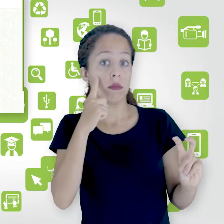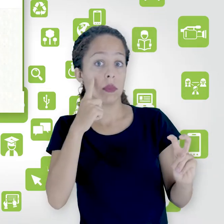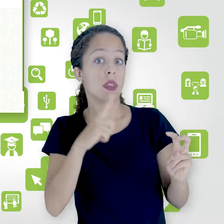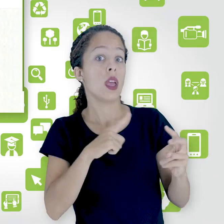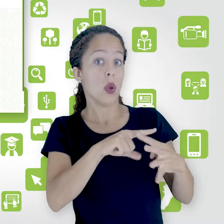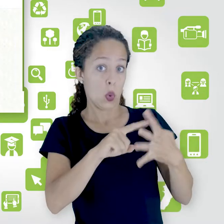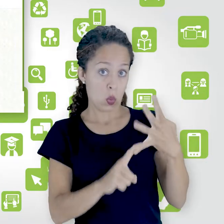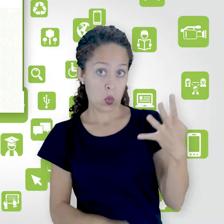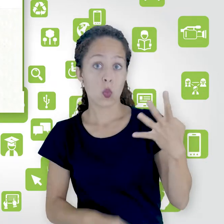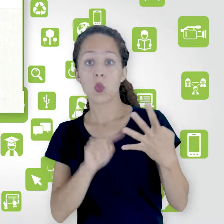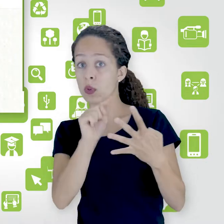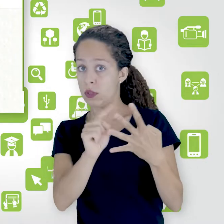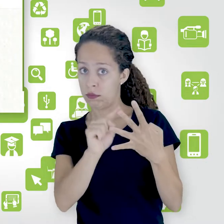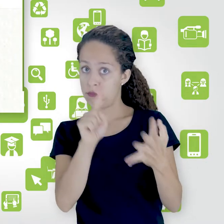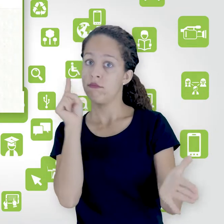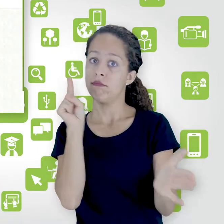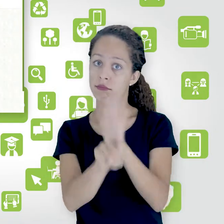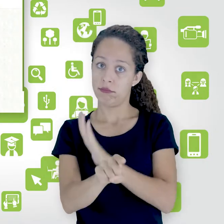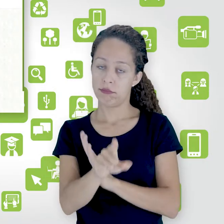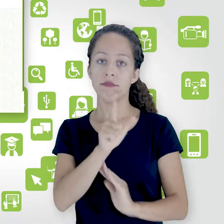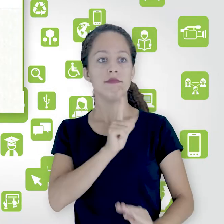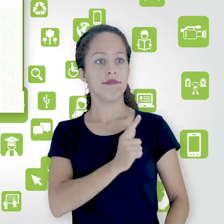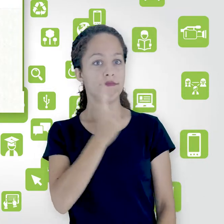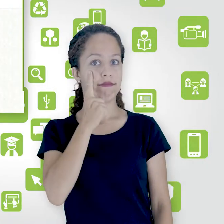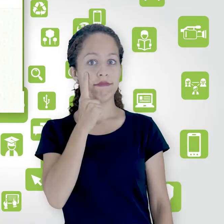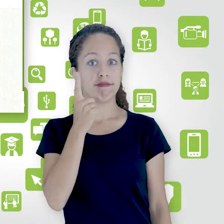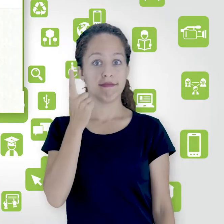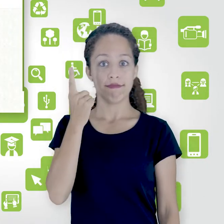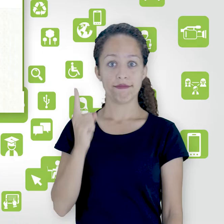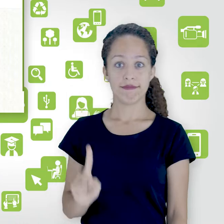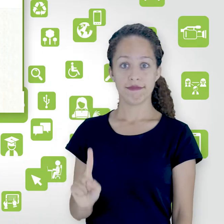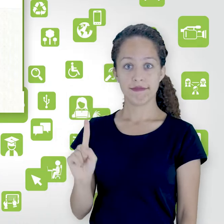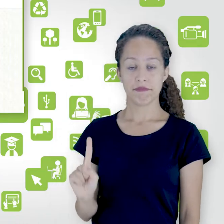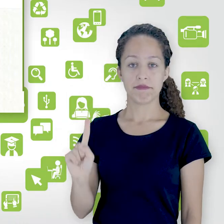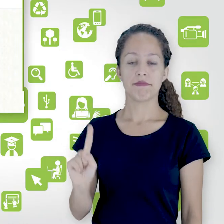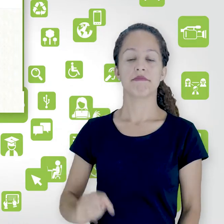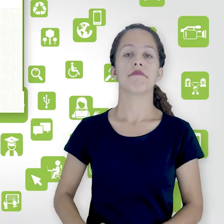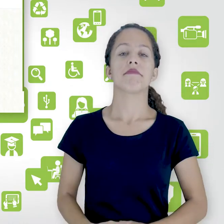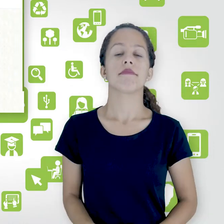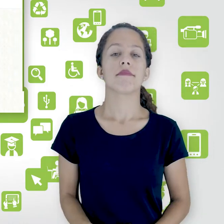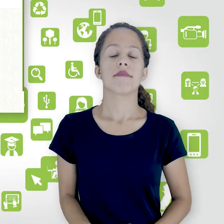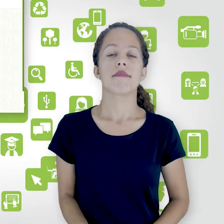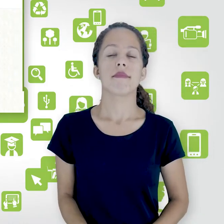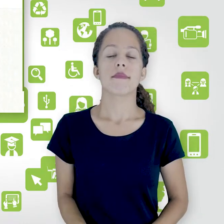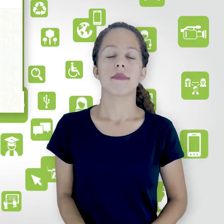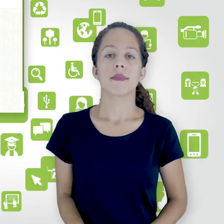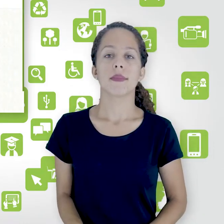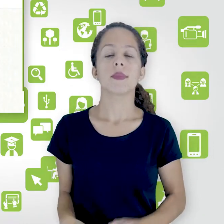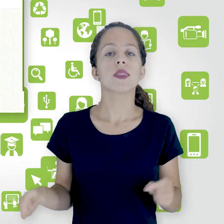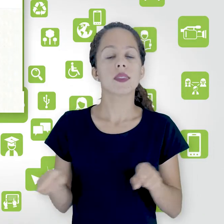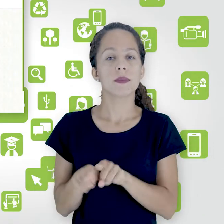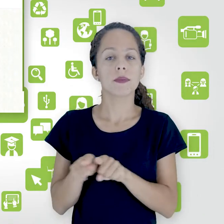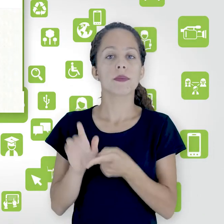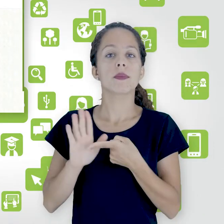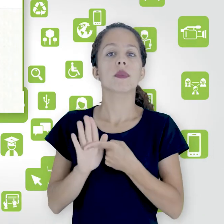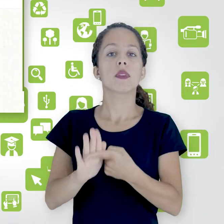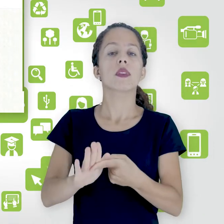4 perguntas aqui, são essas 4 perguntas. Aqui aparece o ícone do tipo de